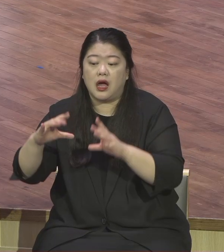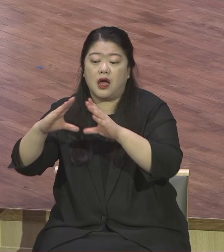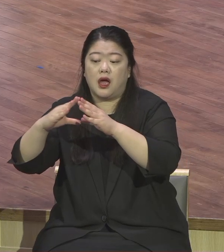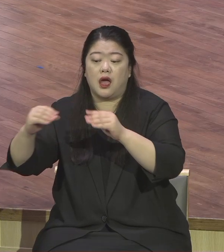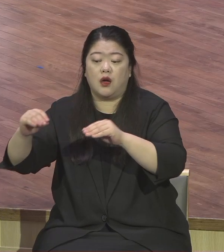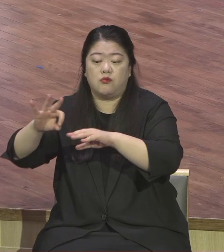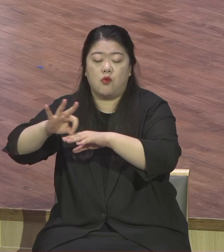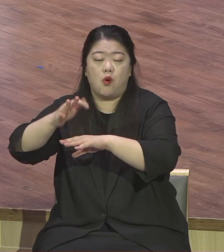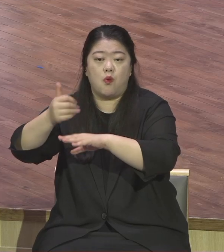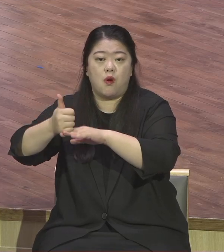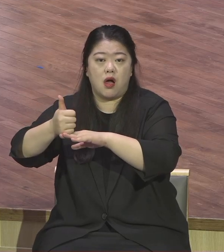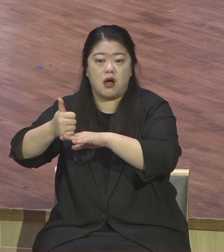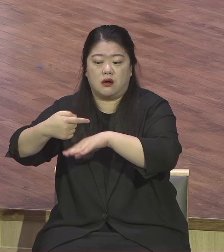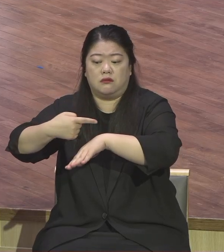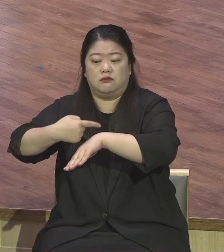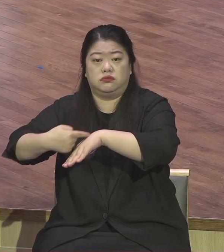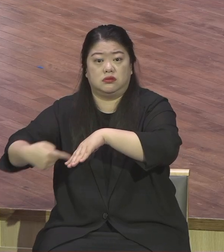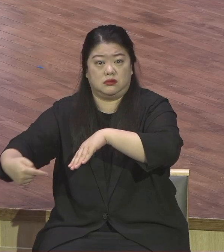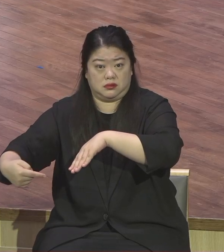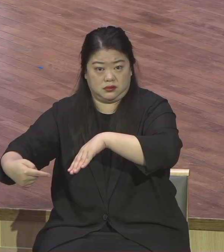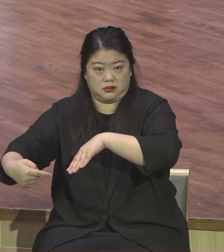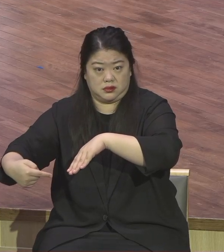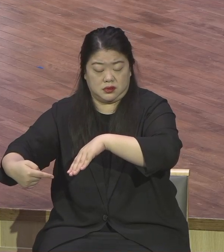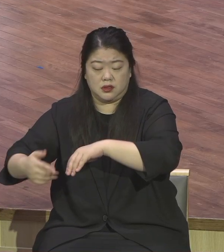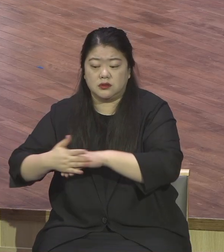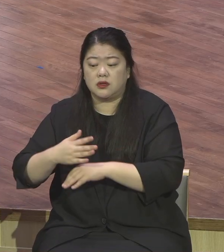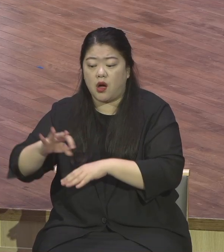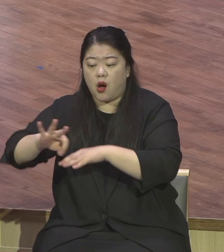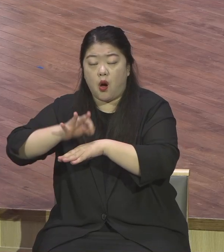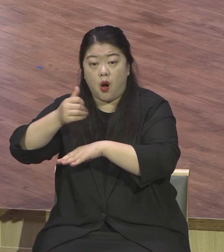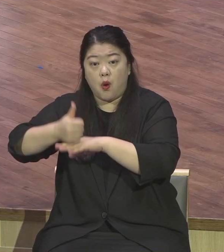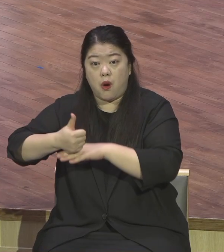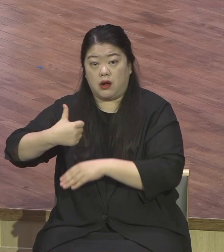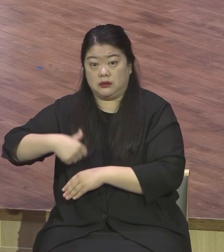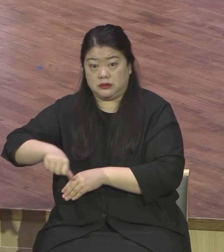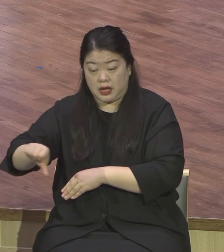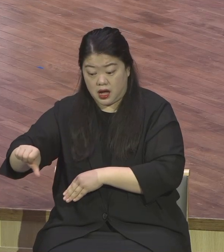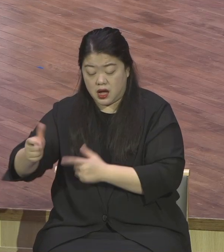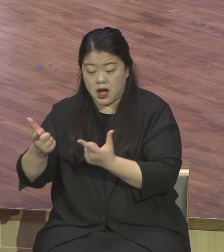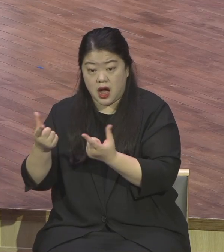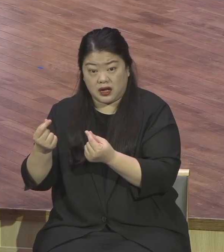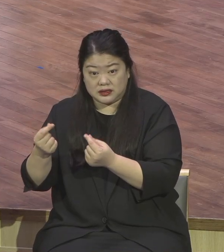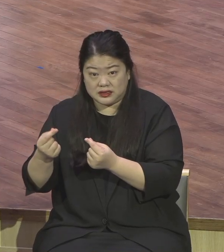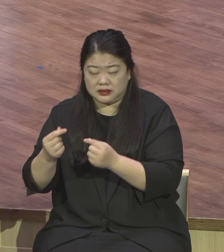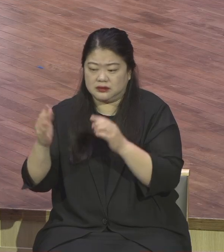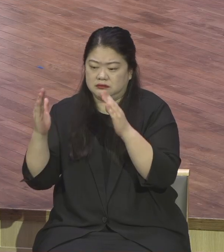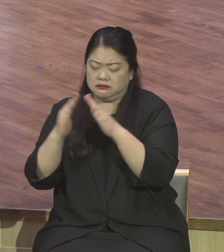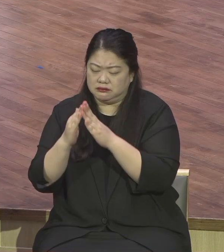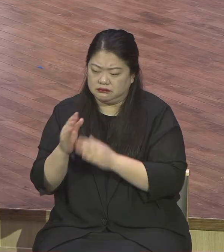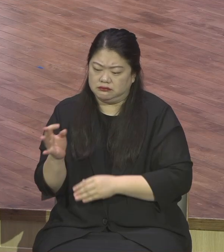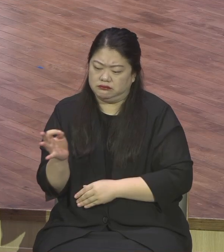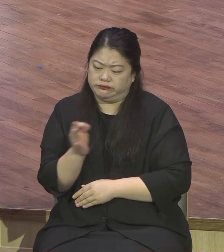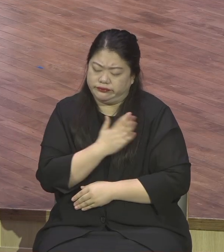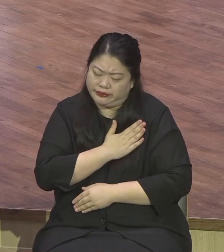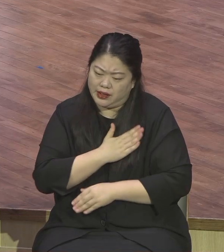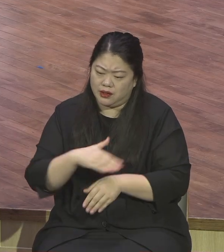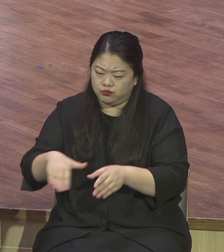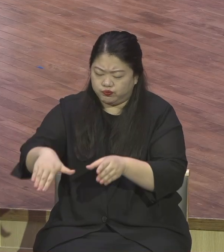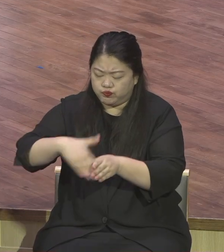모세는 왕자로서 자라면서 최고의 공부를 다 하고 문물을 다 익혔다니까요. 왕자로